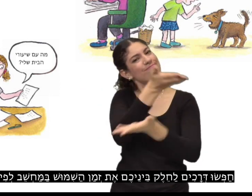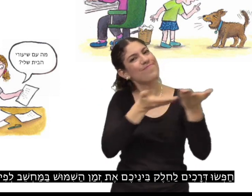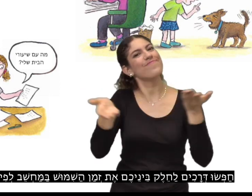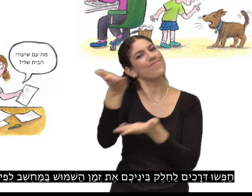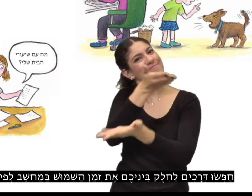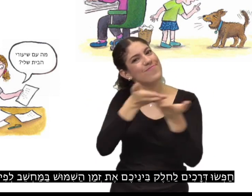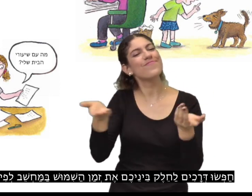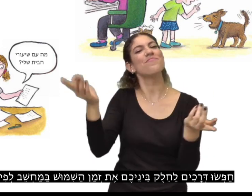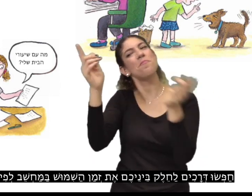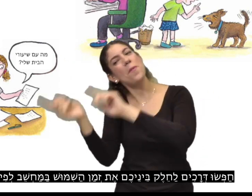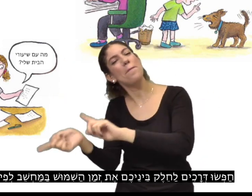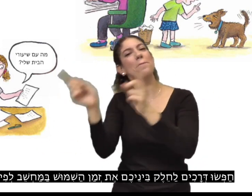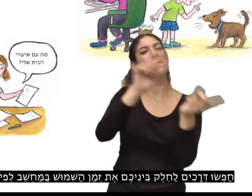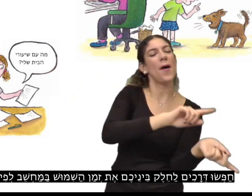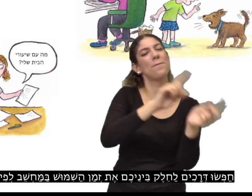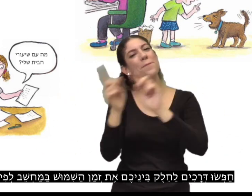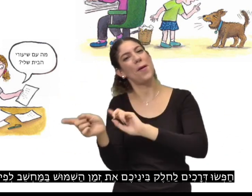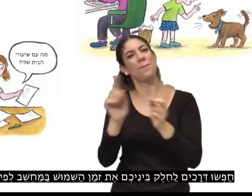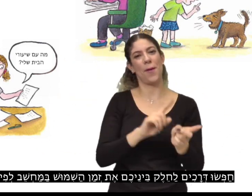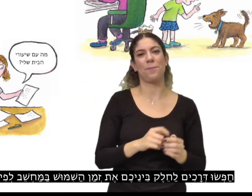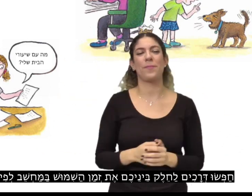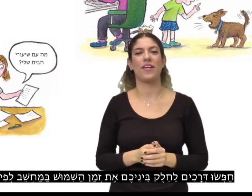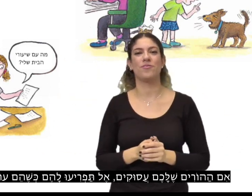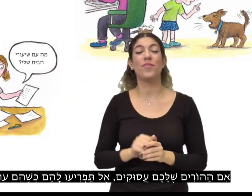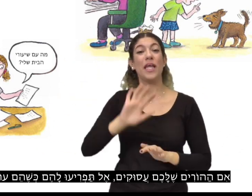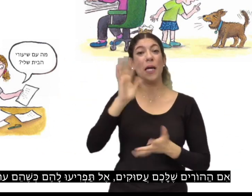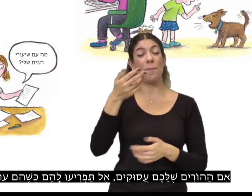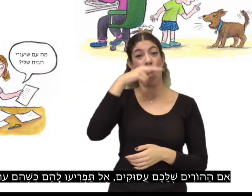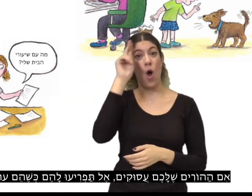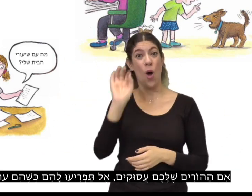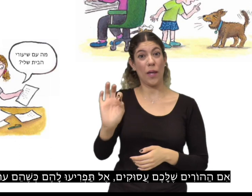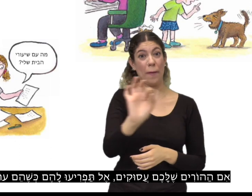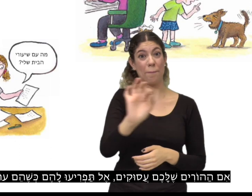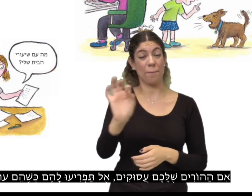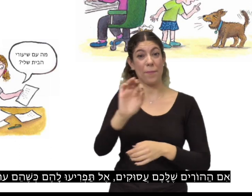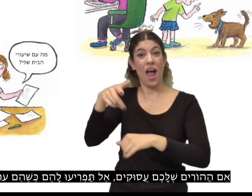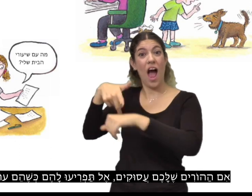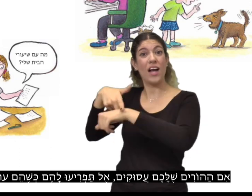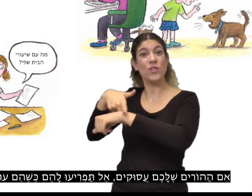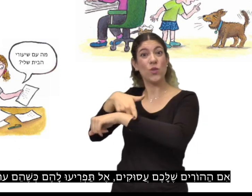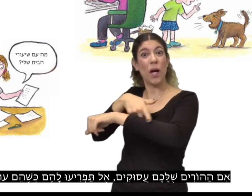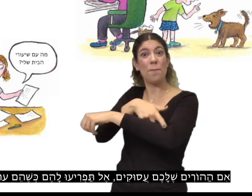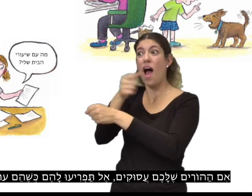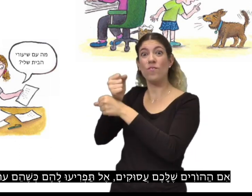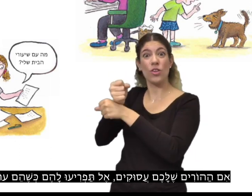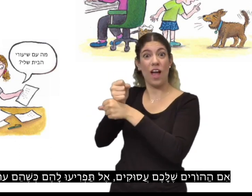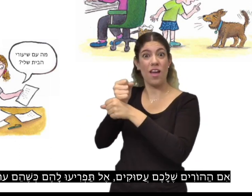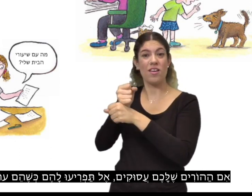חפשו דרכים לחלק ביניכם את זמן השימוש במחשב לפי התור. אם ההורים שלכם עסוקים, אל